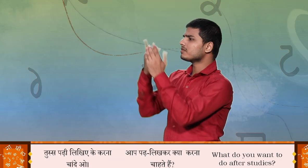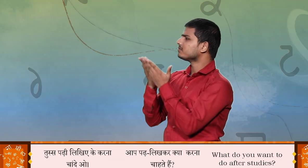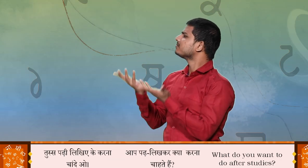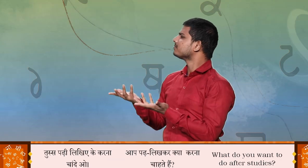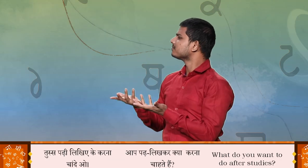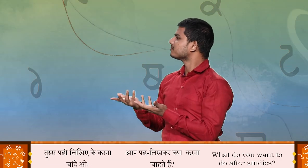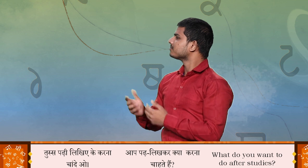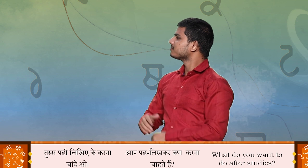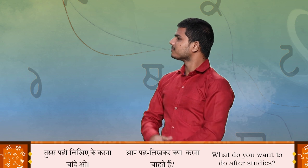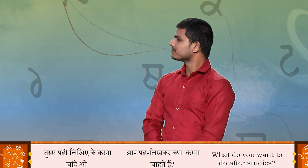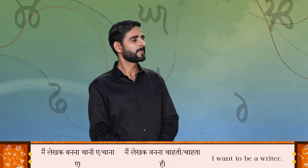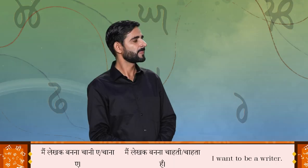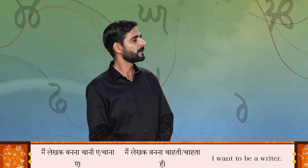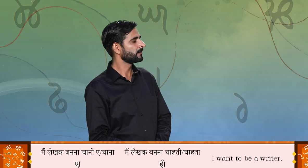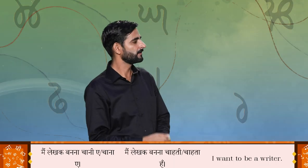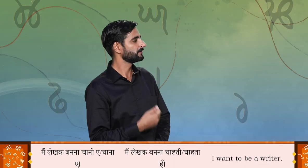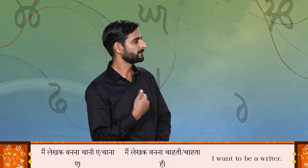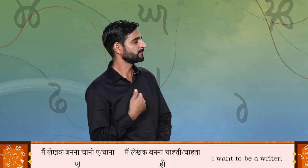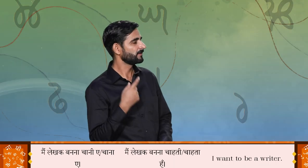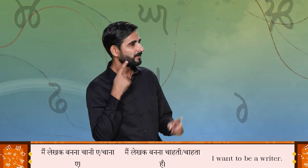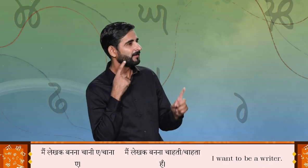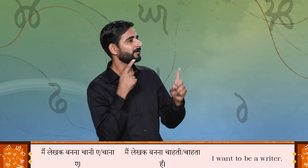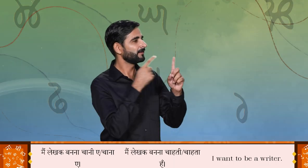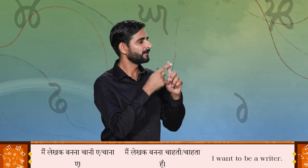चान्दे हो मैं लेखक बढ़ना चान्ना है